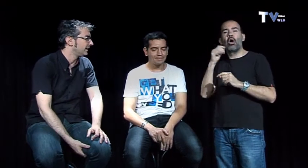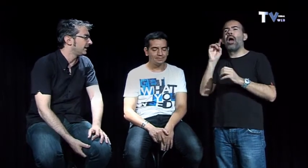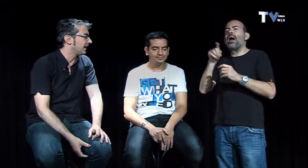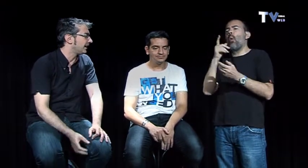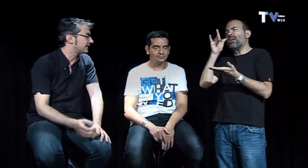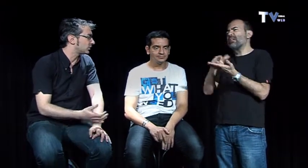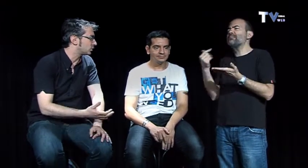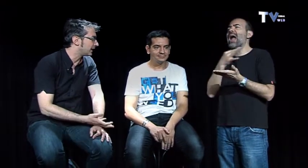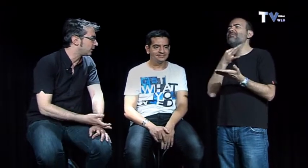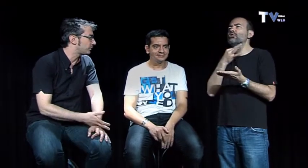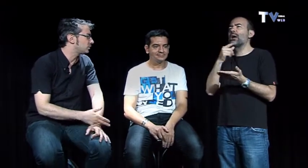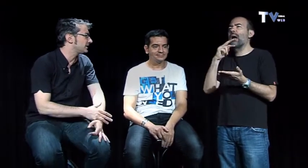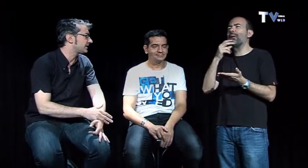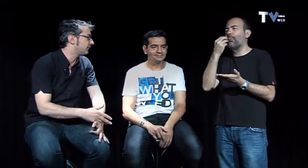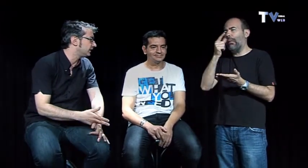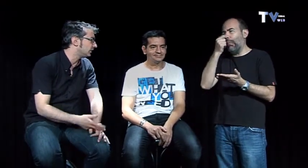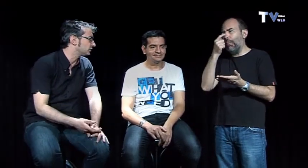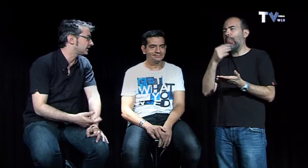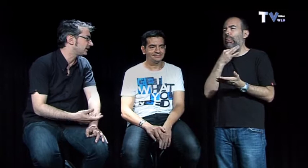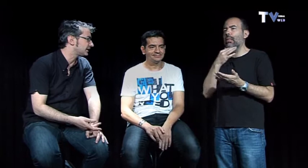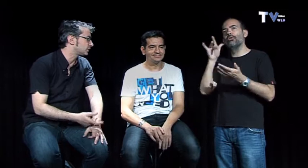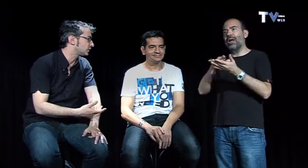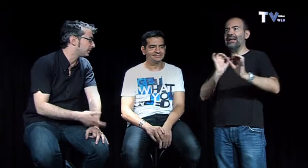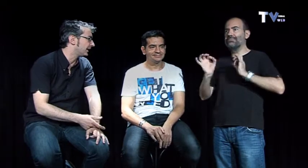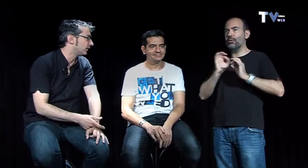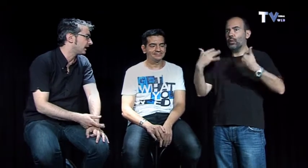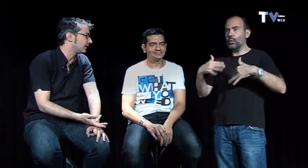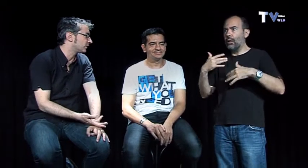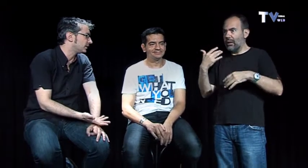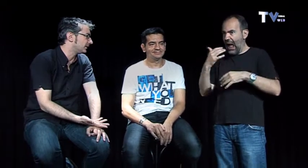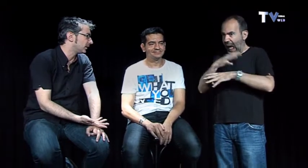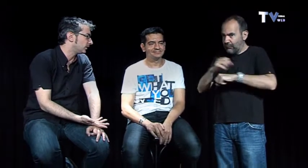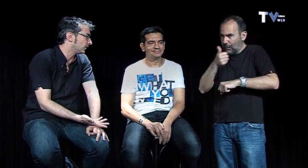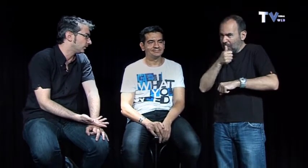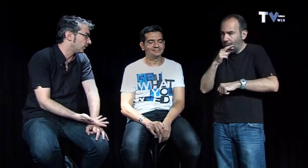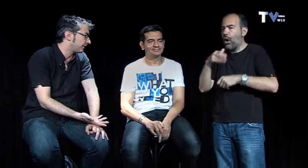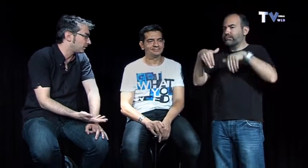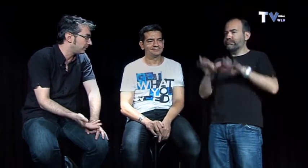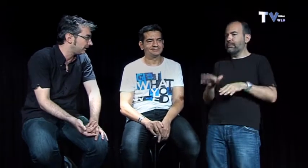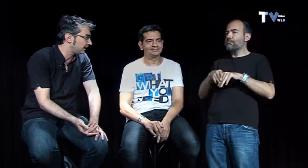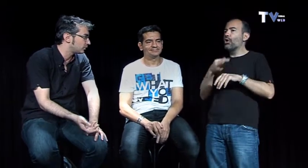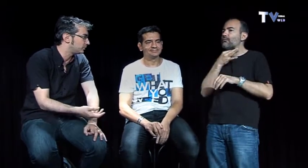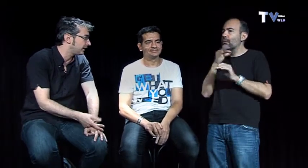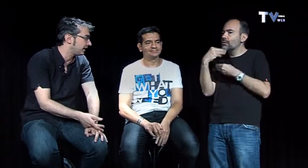y estás acostumbrado pero si un día estás afónico no estás bien estás constipado ¿qué haces con el espectáculo? haces igualmente? ¿lo suspendes?